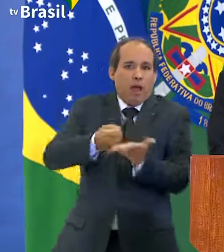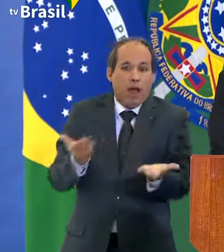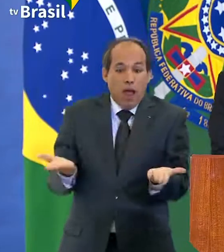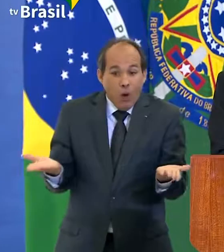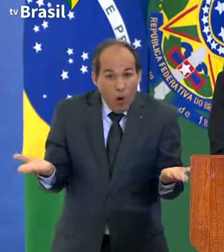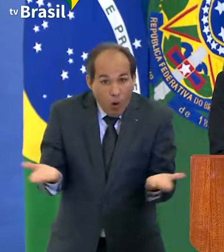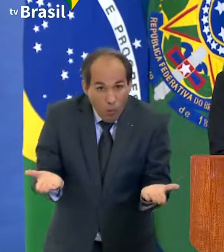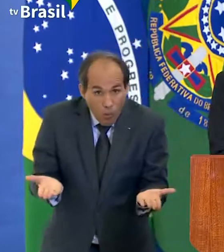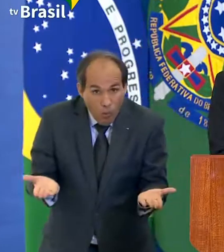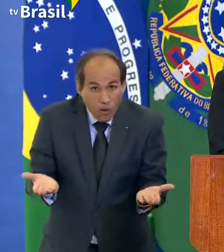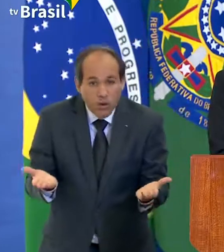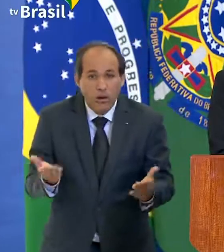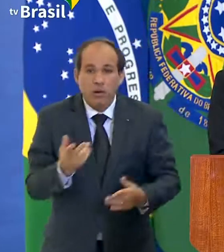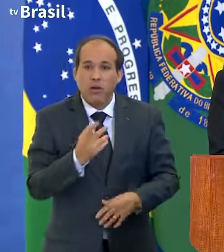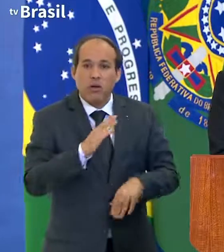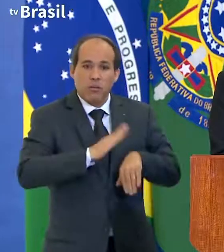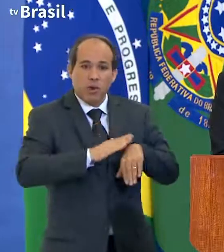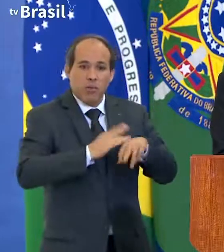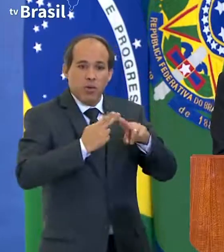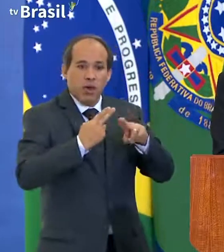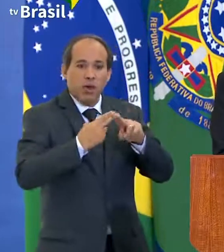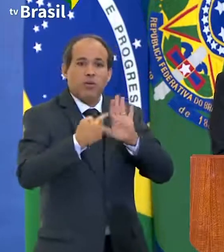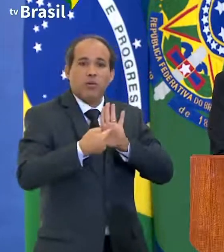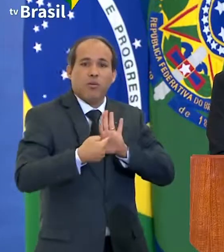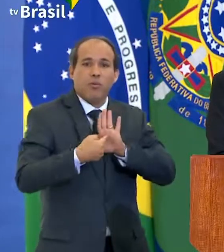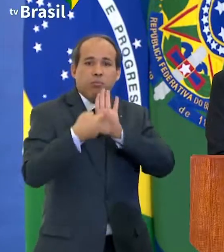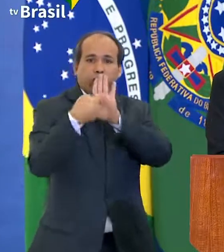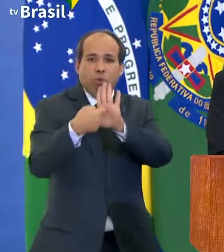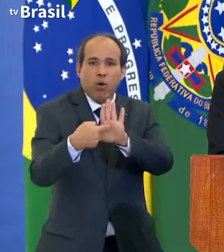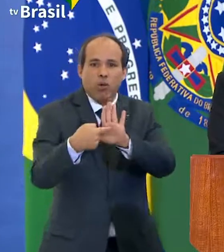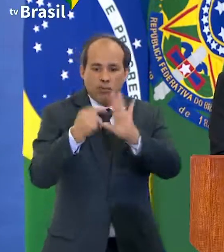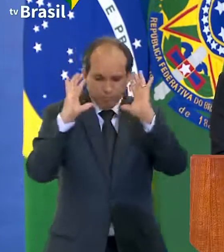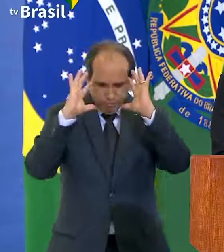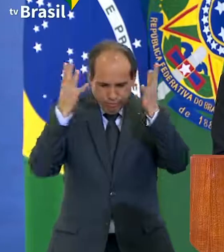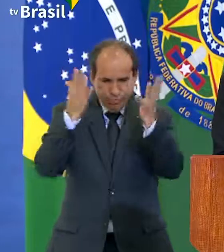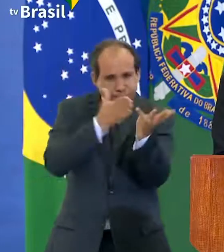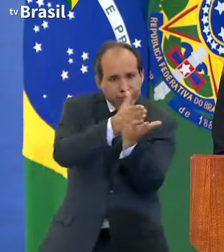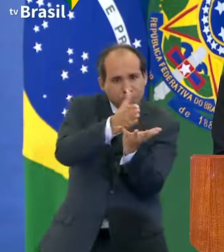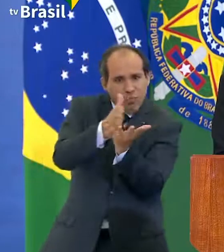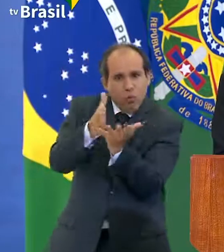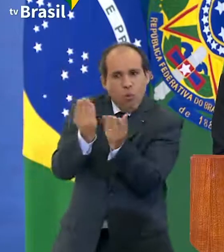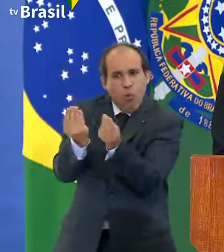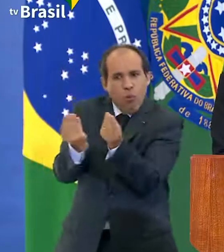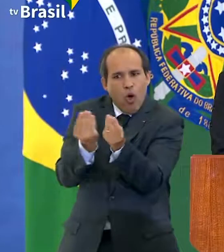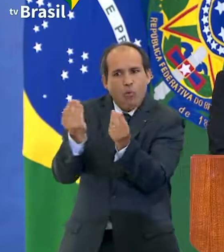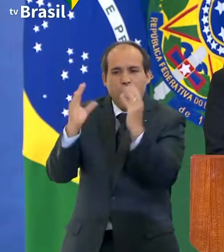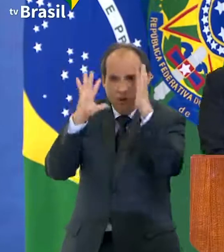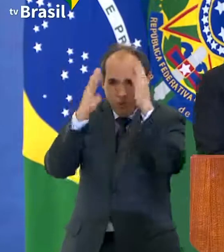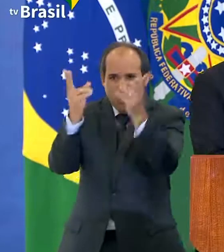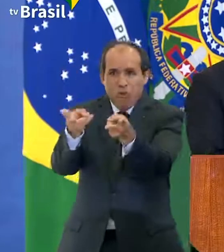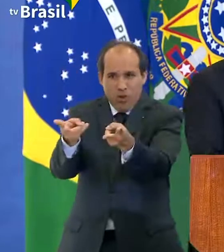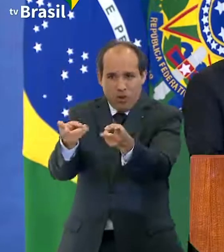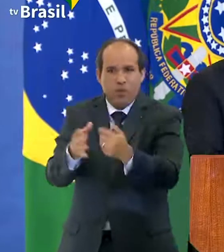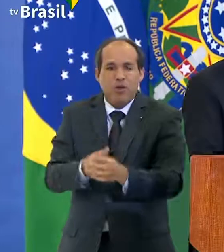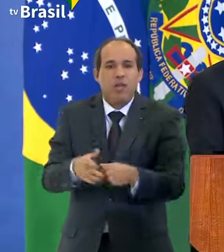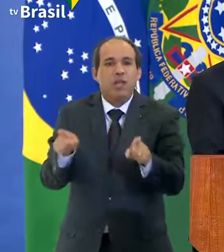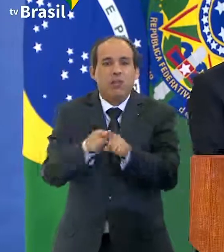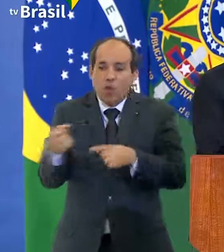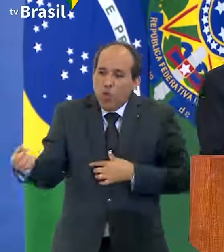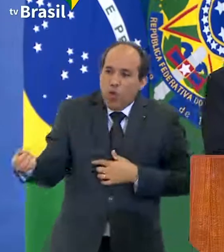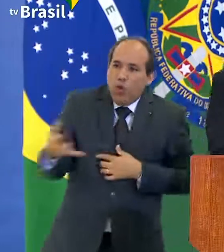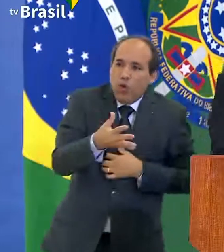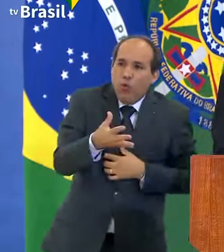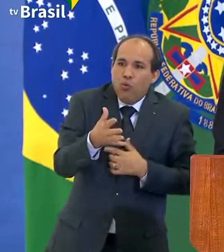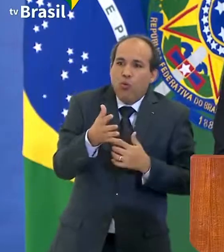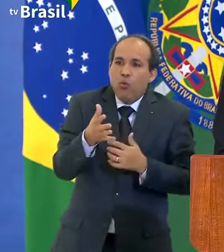hoje, a Caixa apresenta soluções para isso e também uma nova linha de crédito